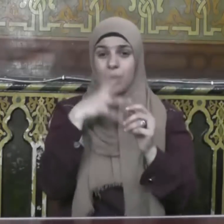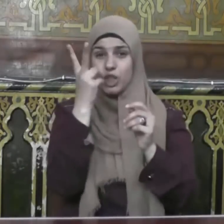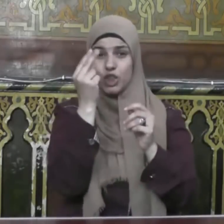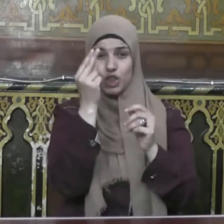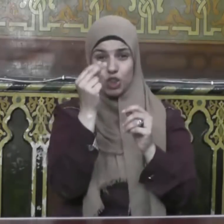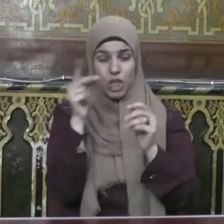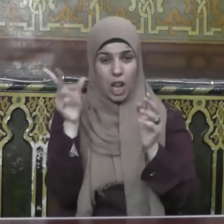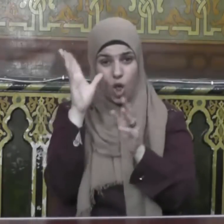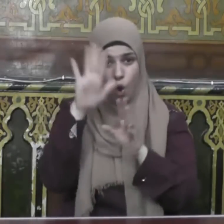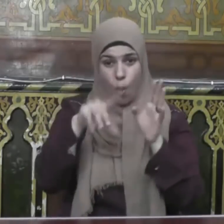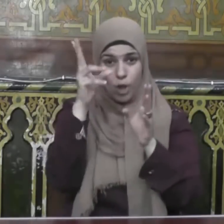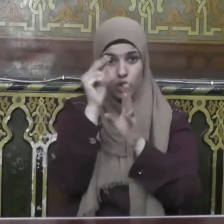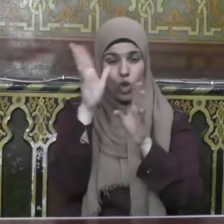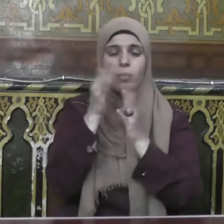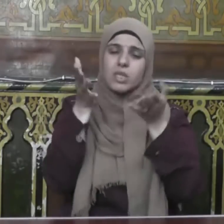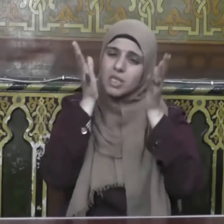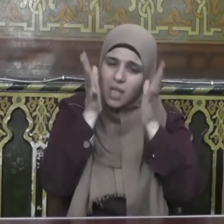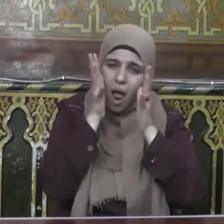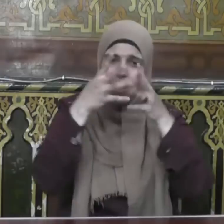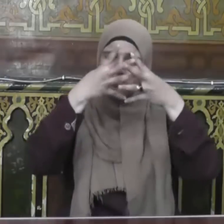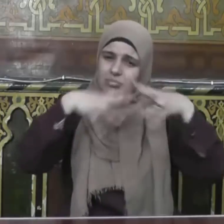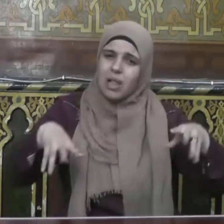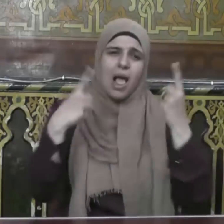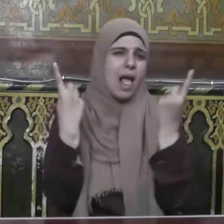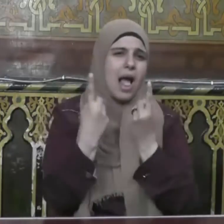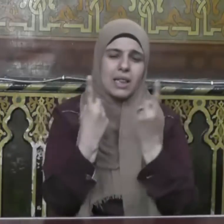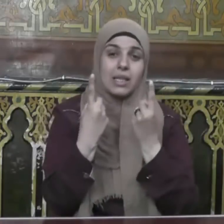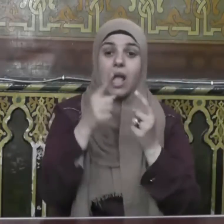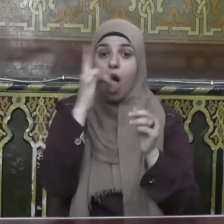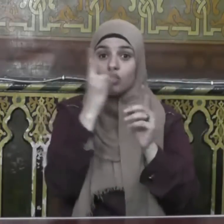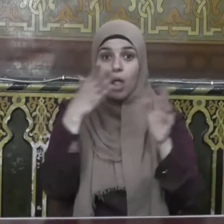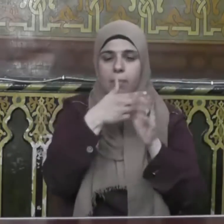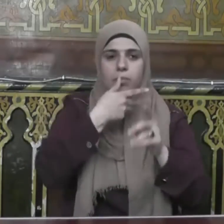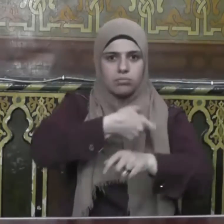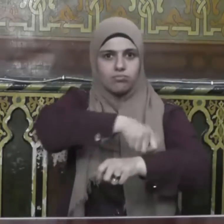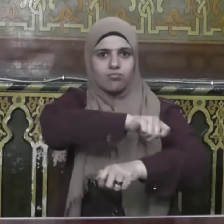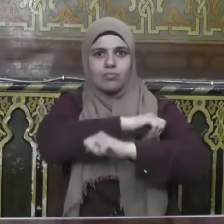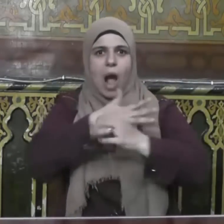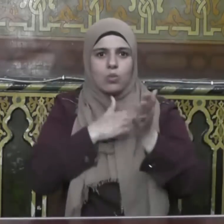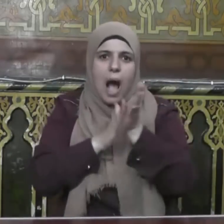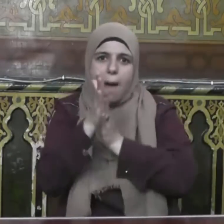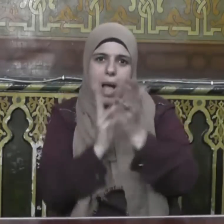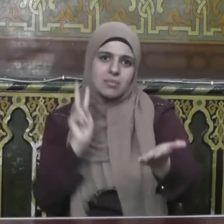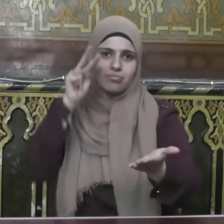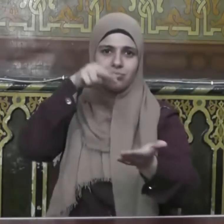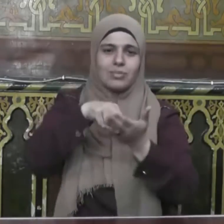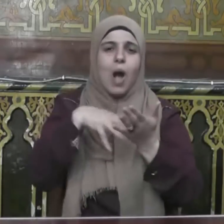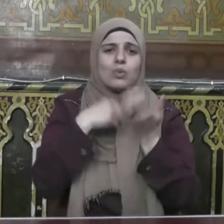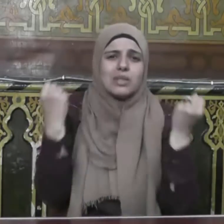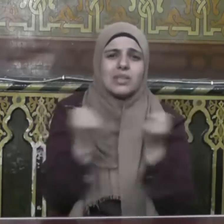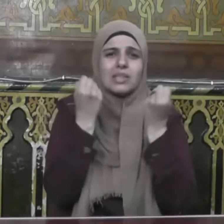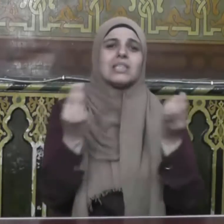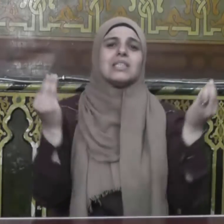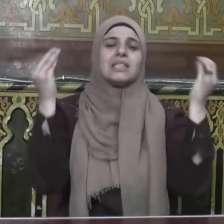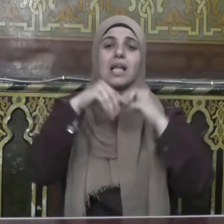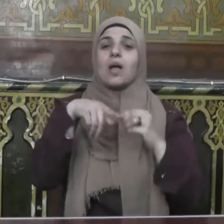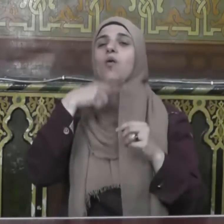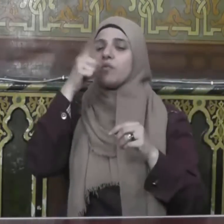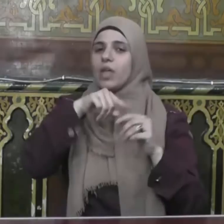كان العشر شمر وشد المئذر وفي رواية قالت كان رسول الله صلى الله عليه